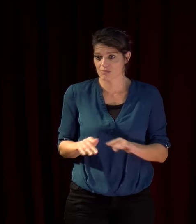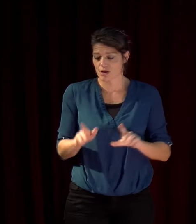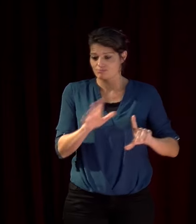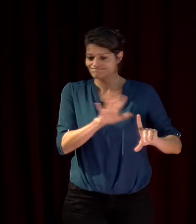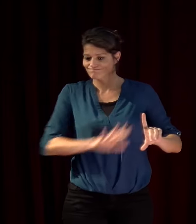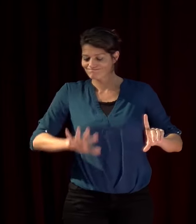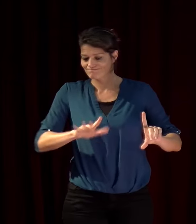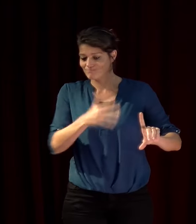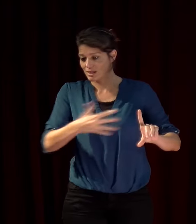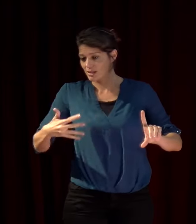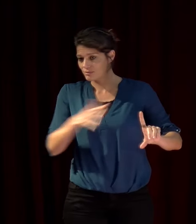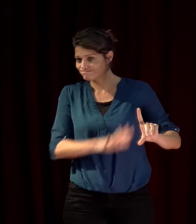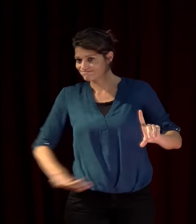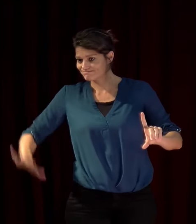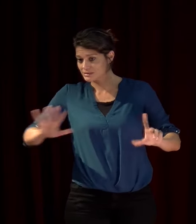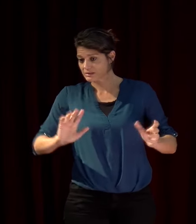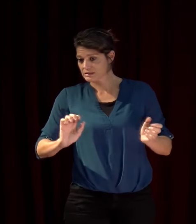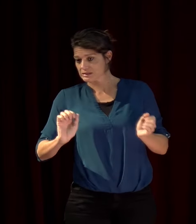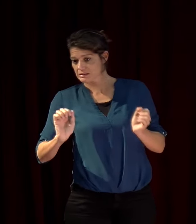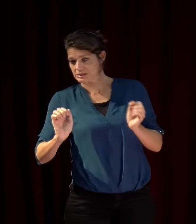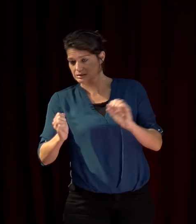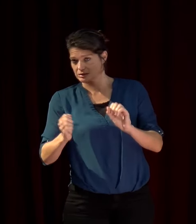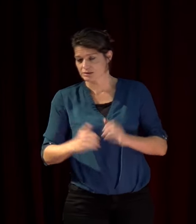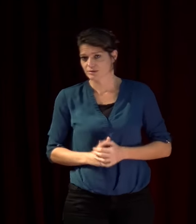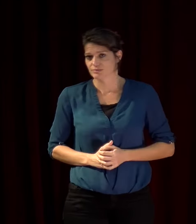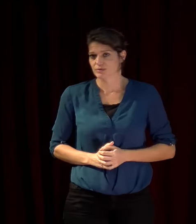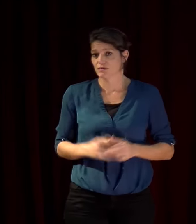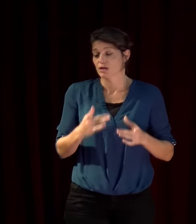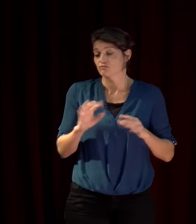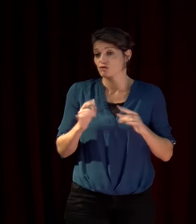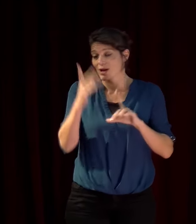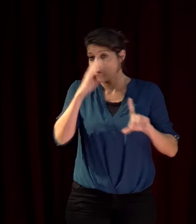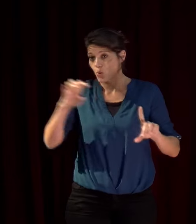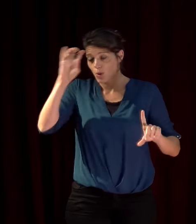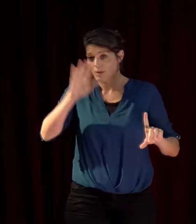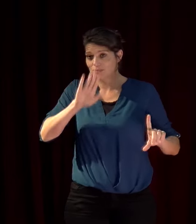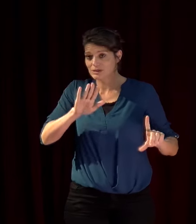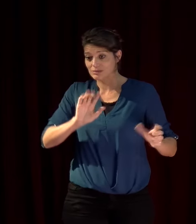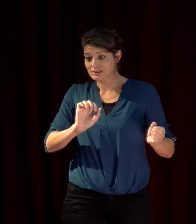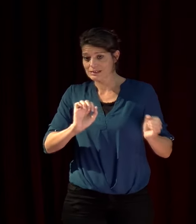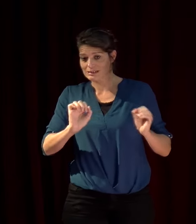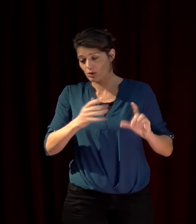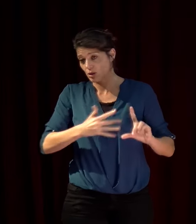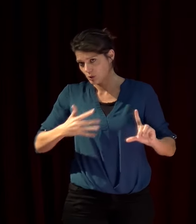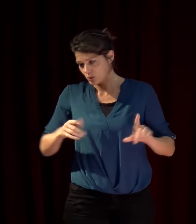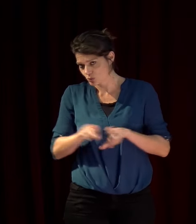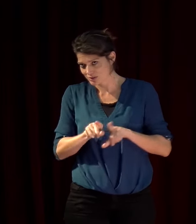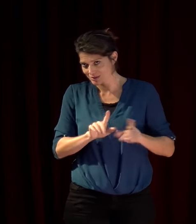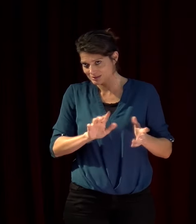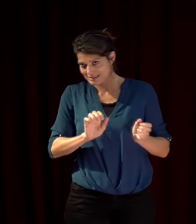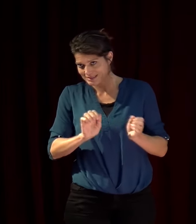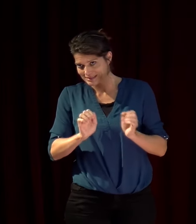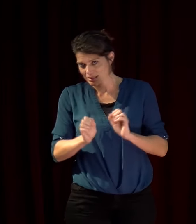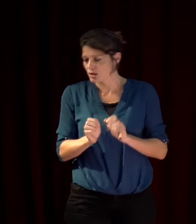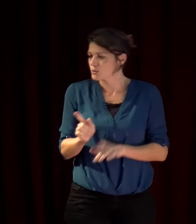paysage de notre géographie à nous qui est l'Europe et la méditerranée mais donc je n'ai pas du